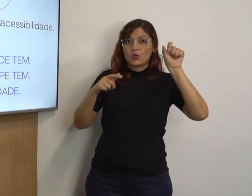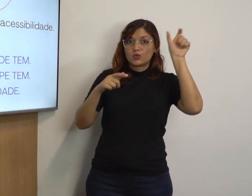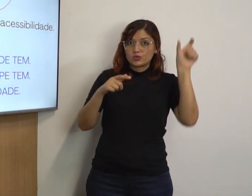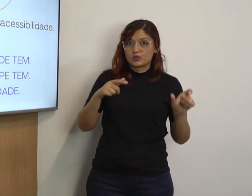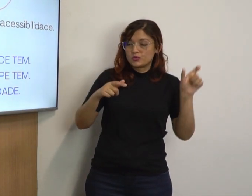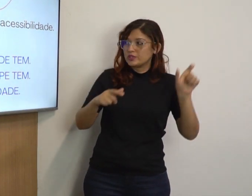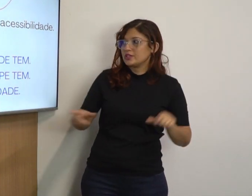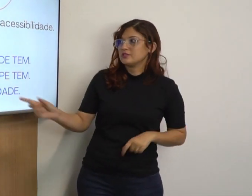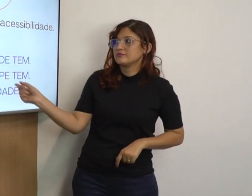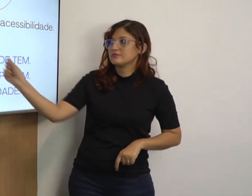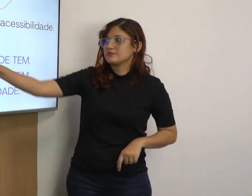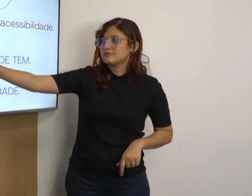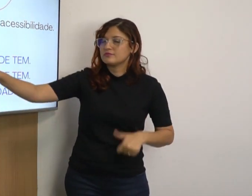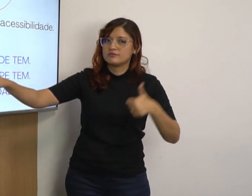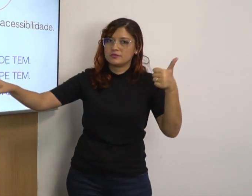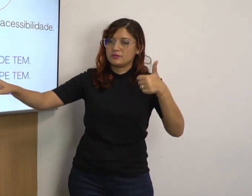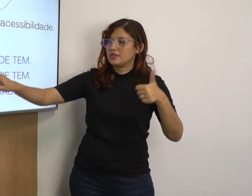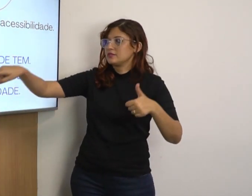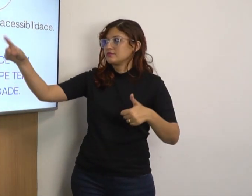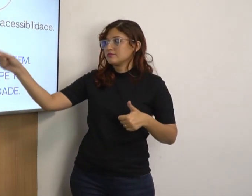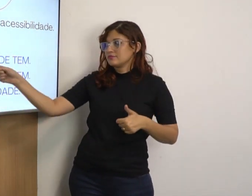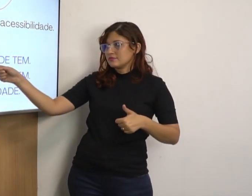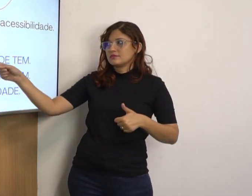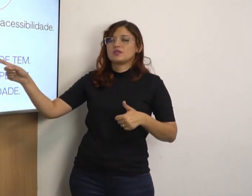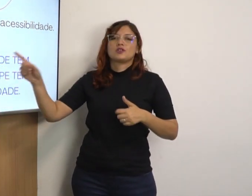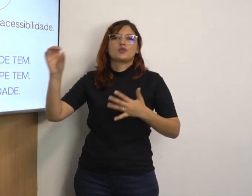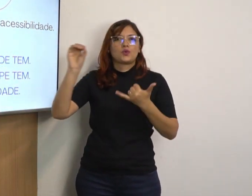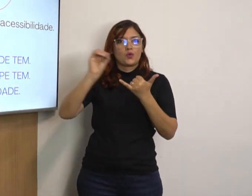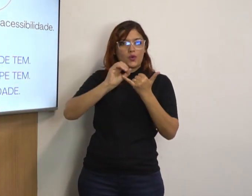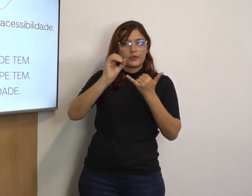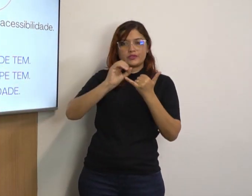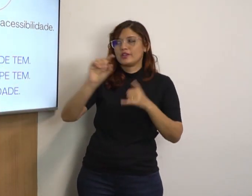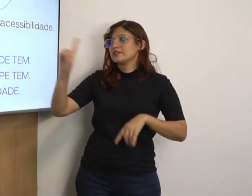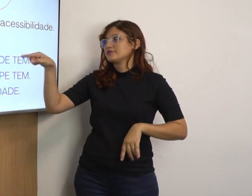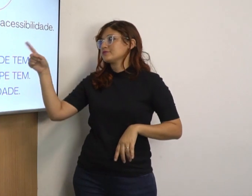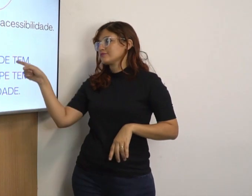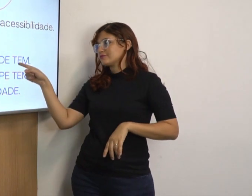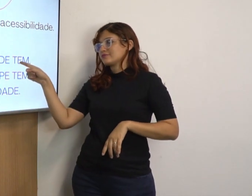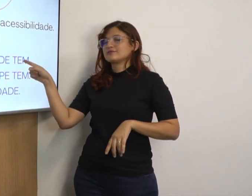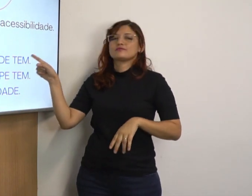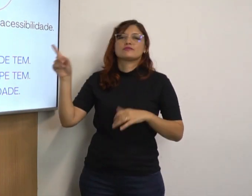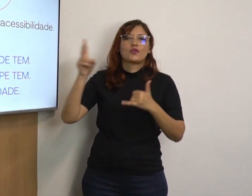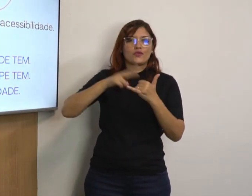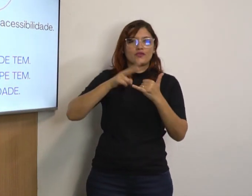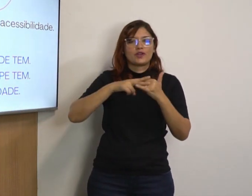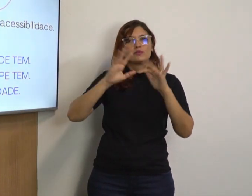Então, o sujeito, depois o objeto e depois o verbo.